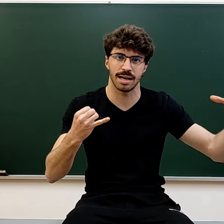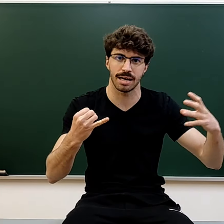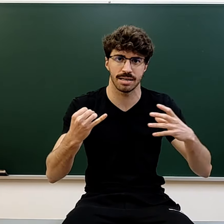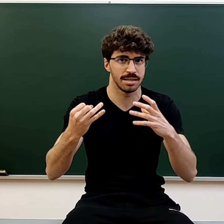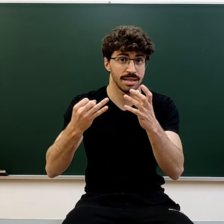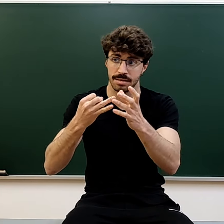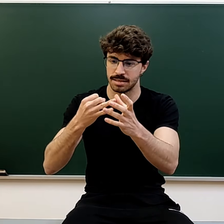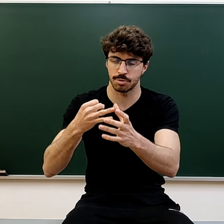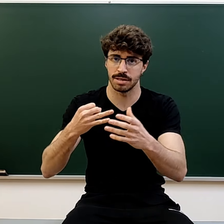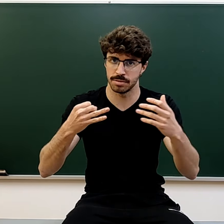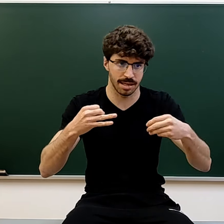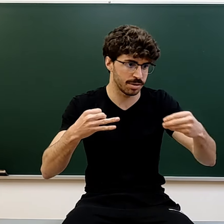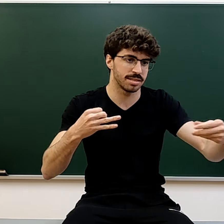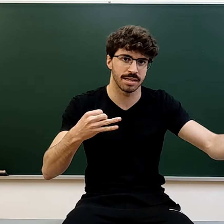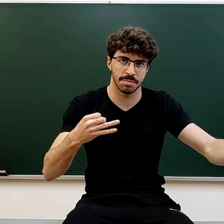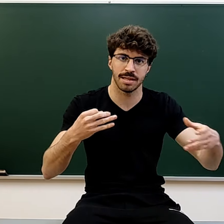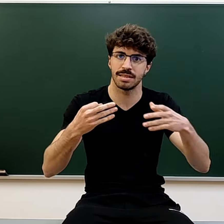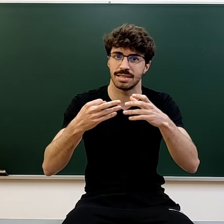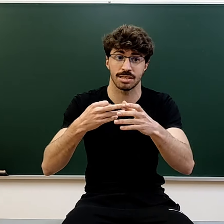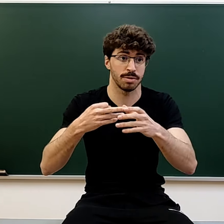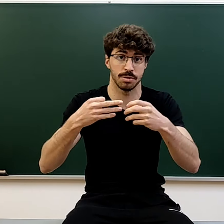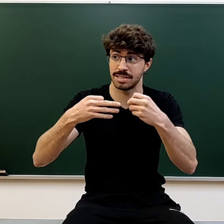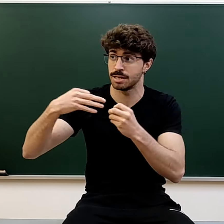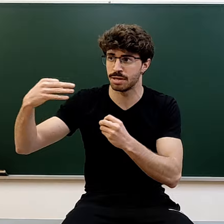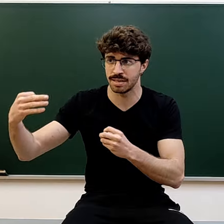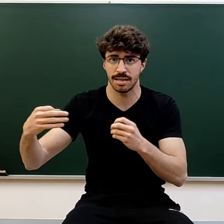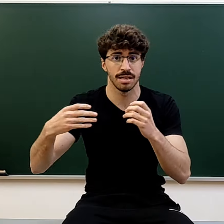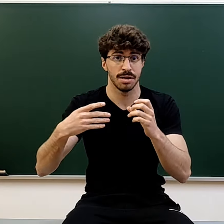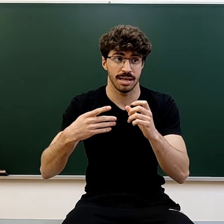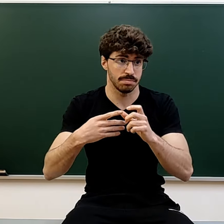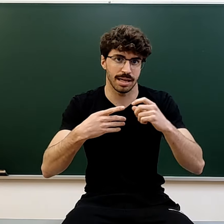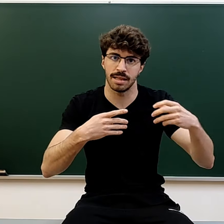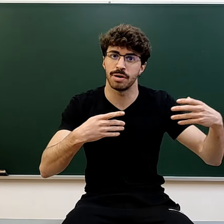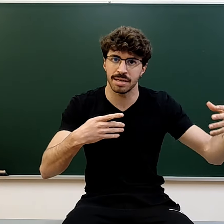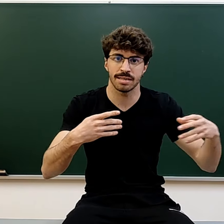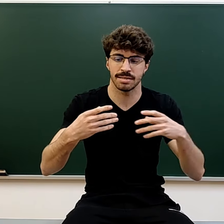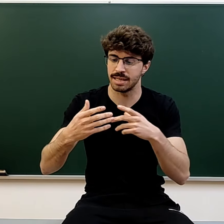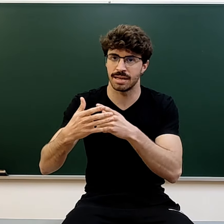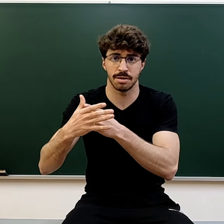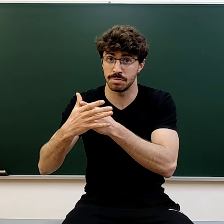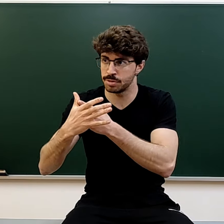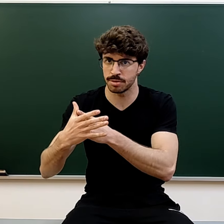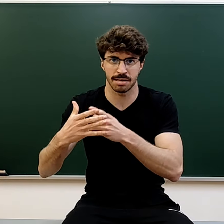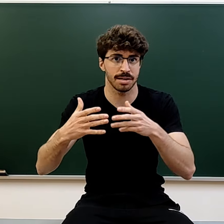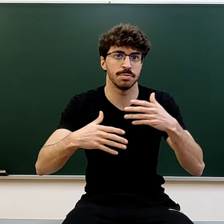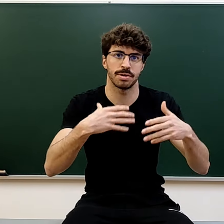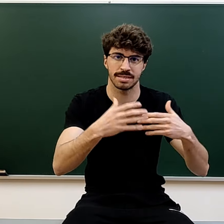a la carrera, te estás jugando la nota de selectividad, te estás jugando una asignatura final, que te den una beca, entrar en un puesto de trabajo porque estás